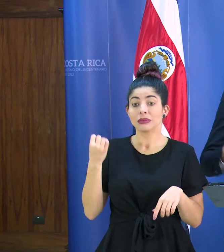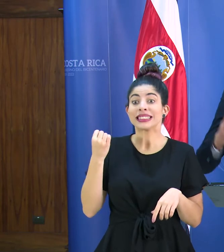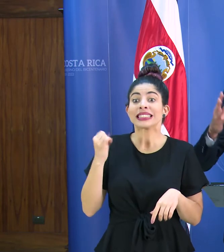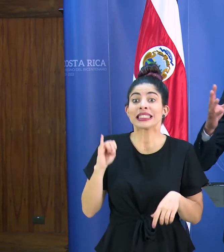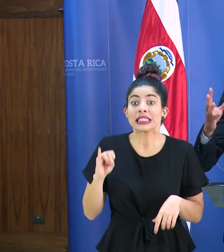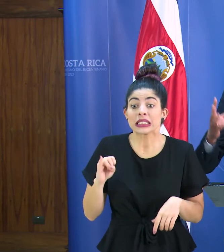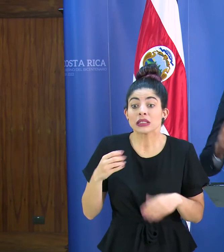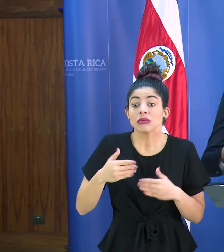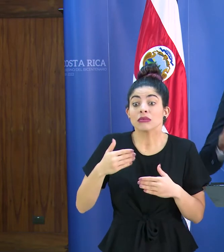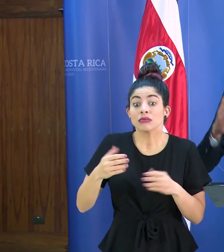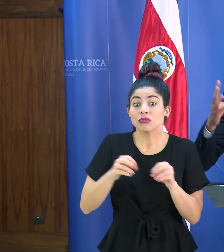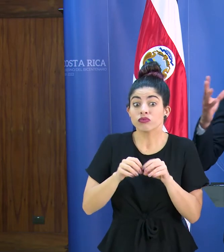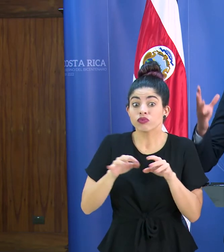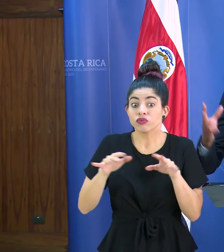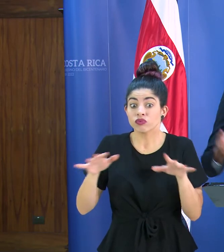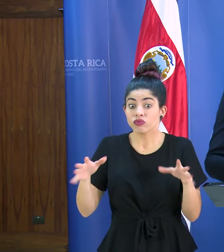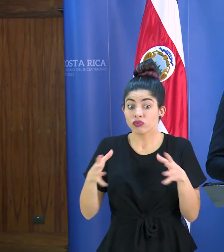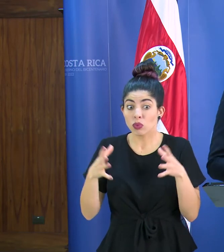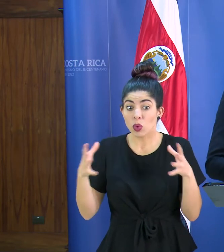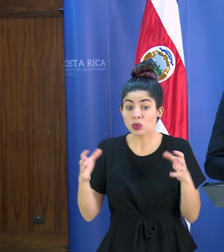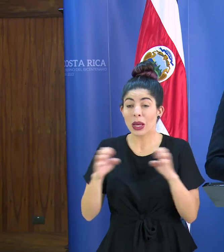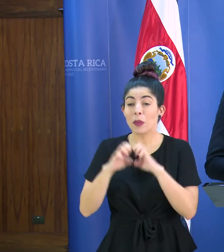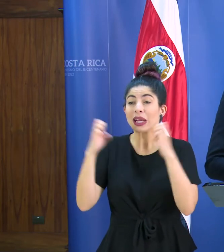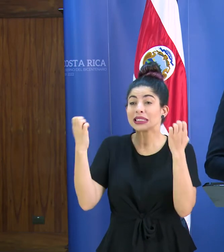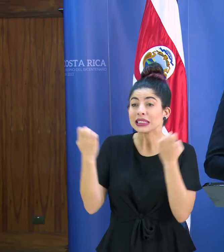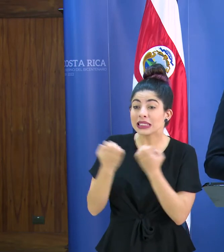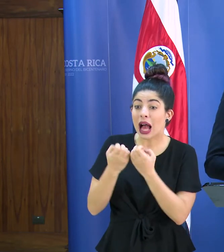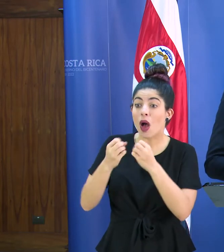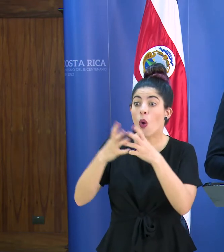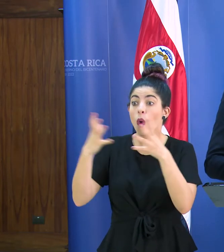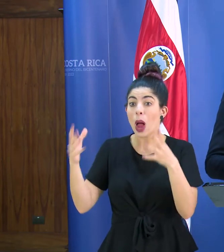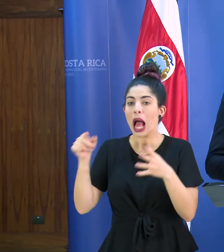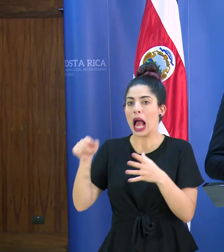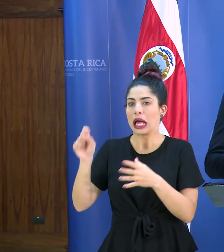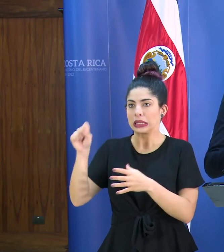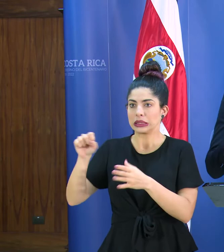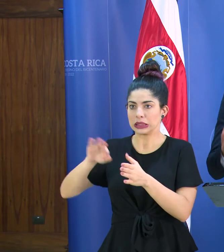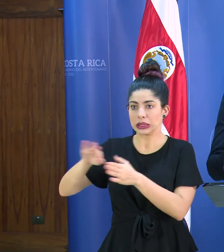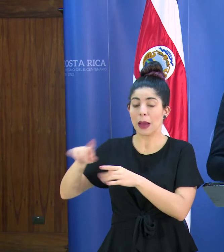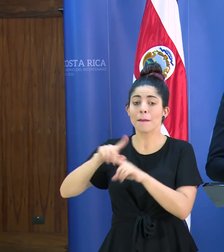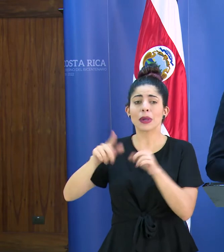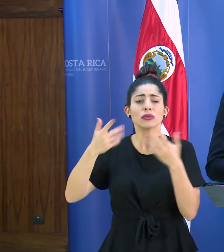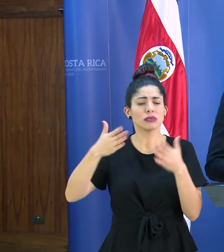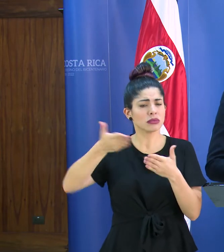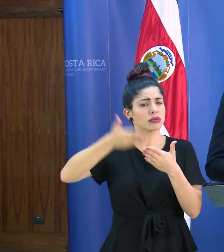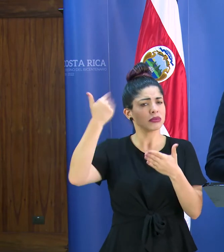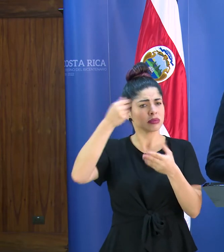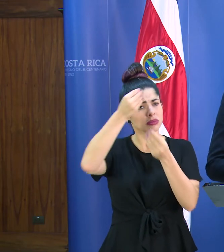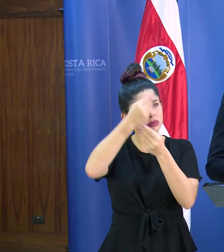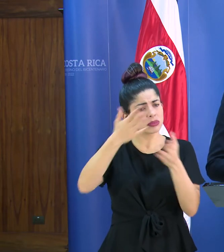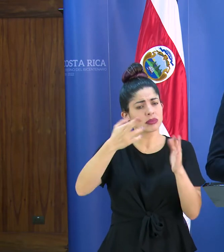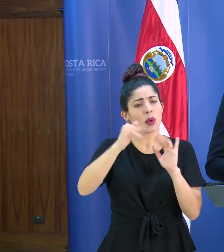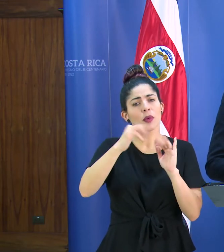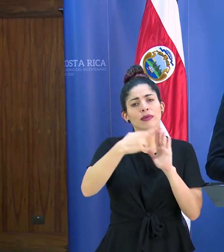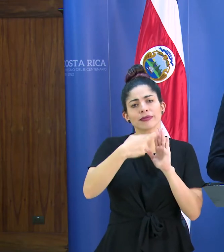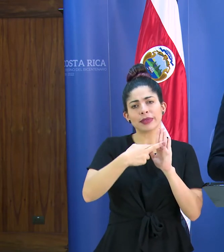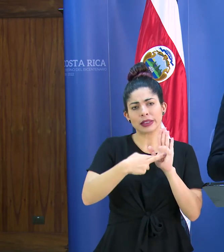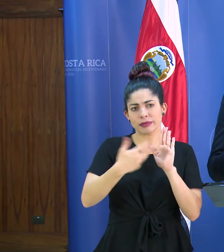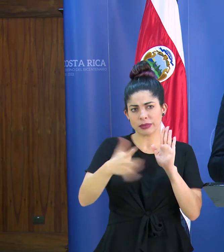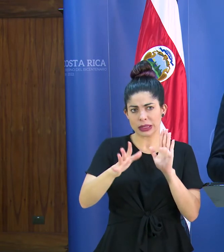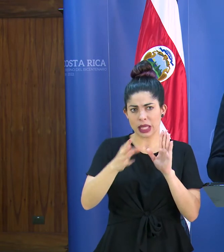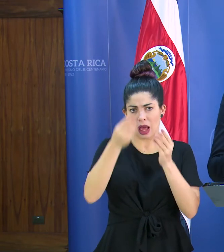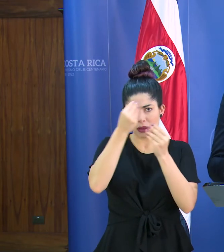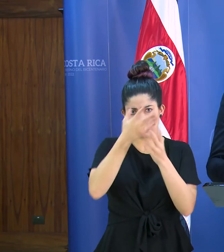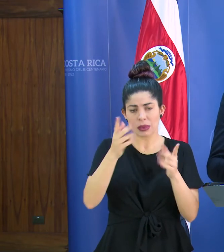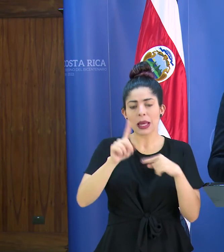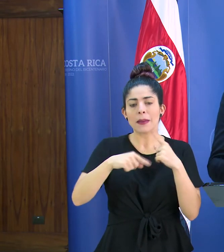como le digo ya algo muy masivo un estadio algo a nivel grande pero si también ya se habían indicado ciertos lineamientos y se van